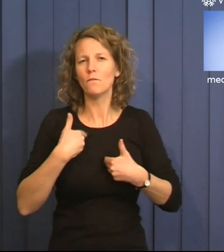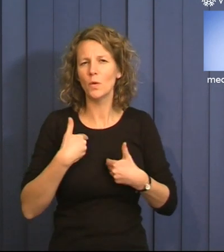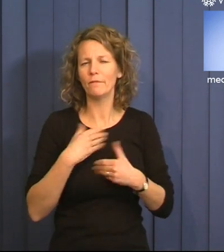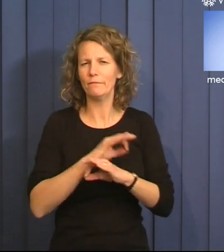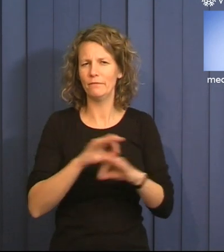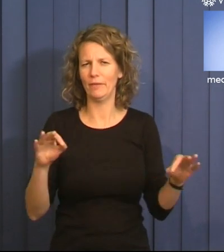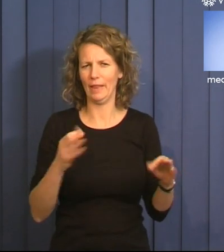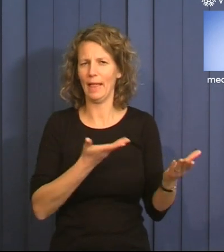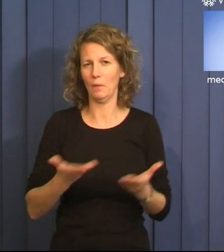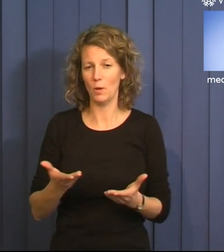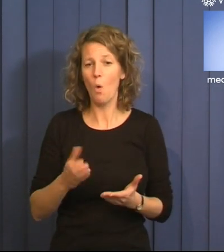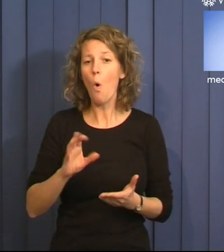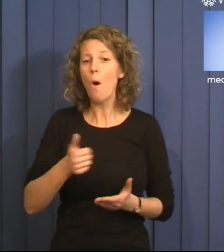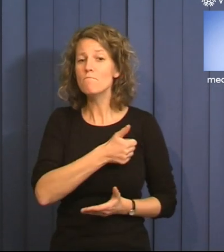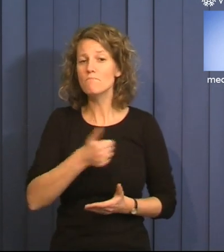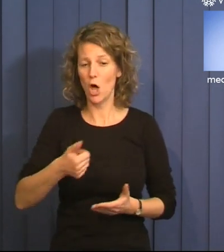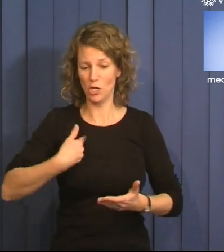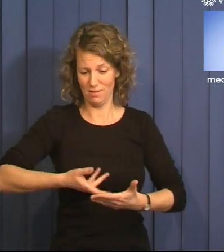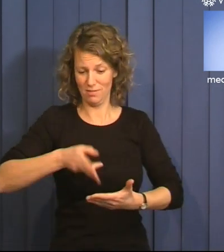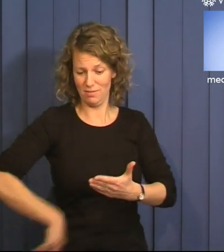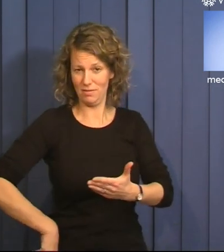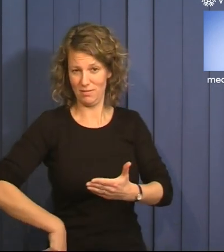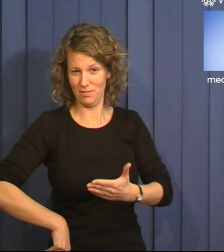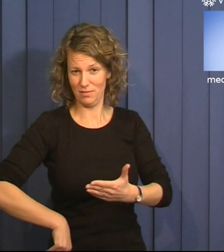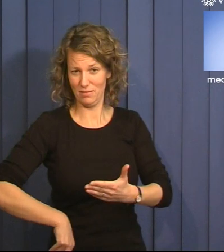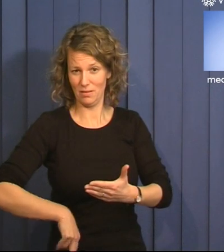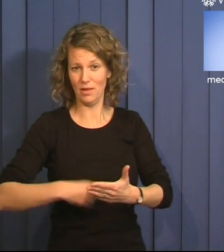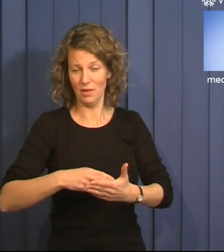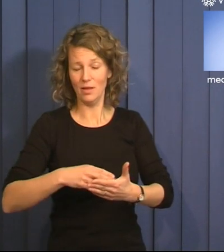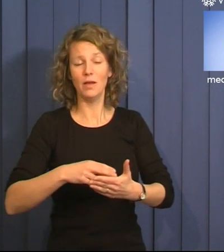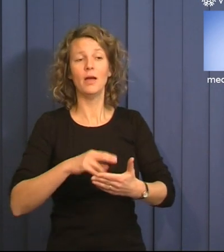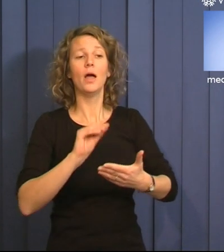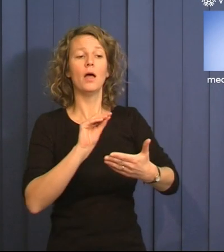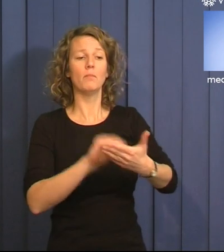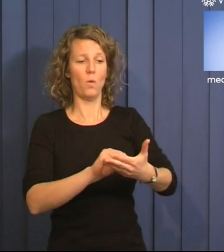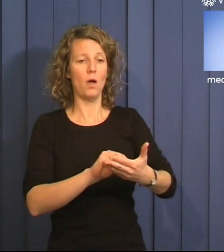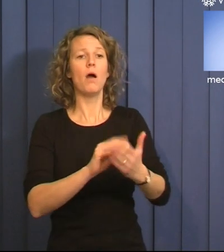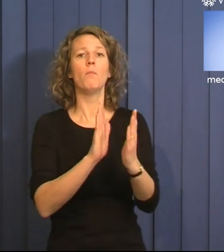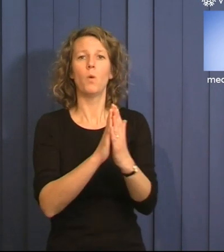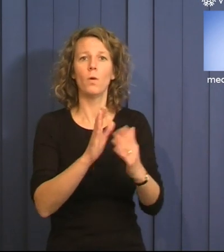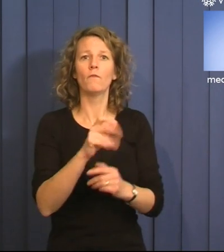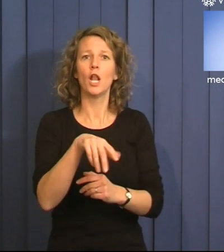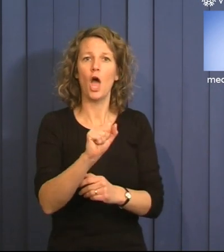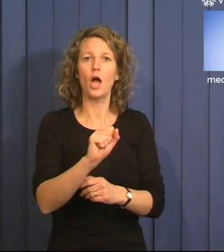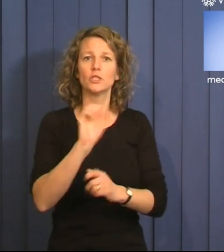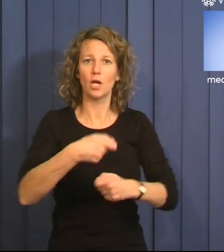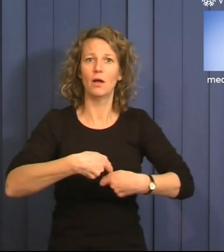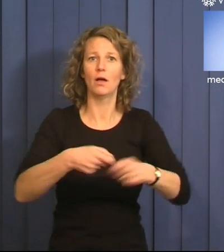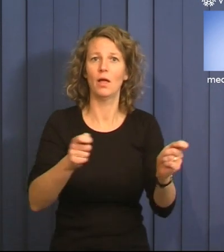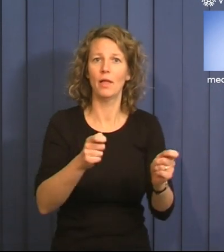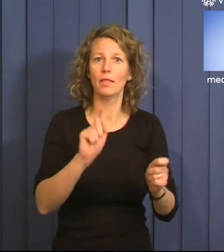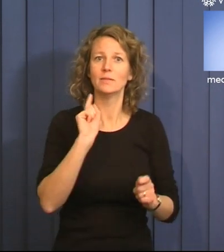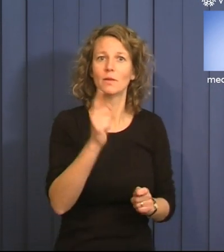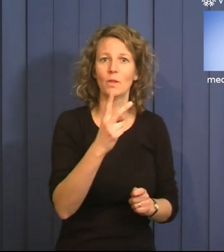erbjudande. Om jag bara satte min signatur längst ner på kontraktet från bokförlaget så skulle jag få chansen att ge ut en bok 2009.